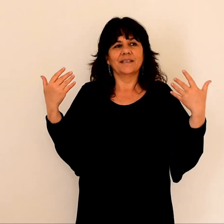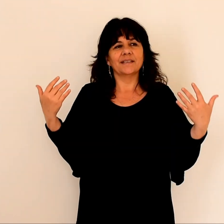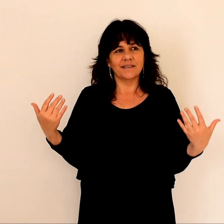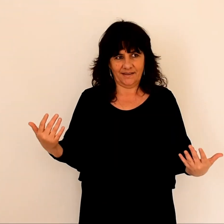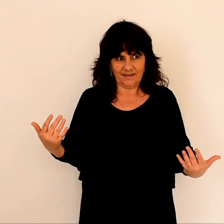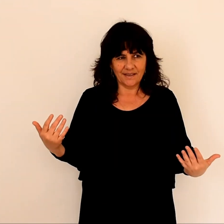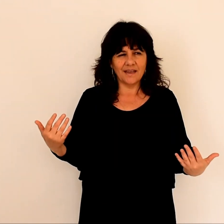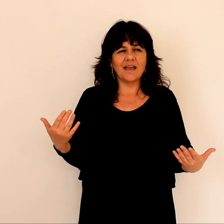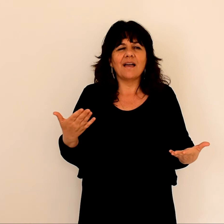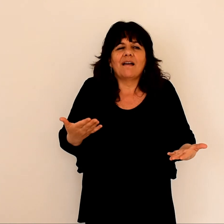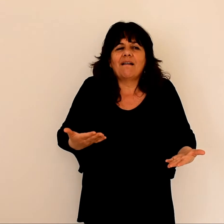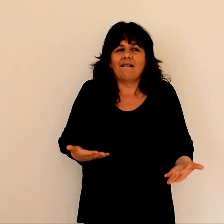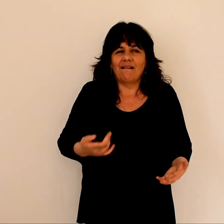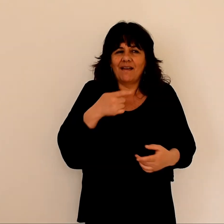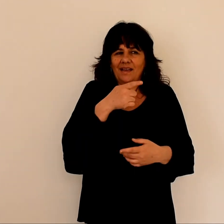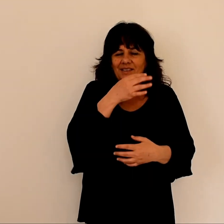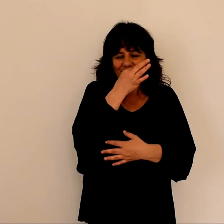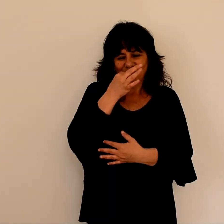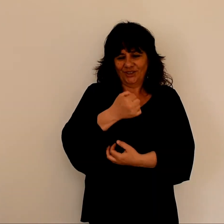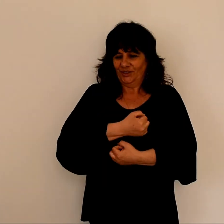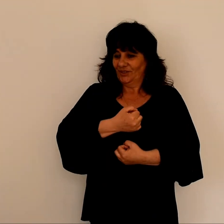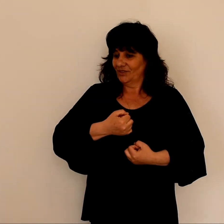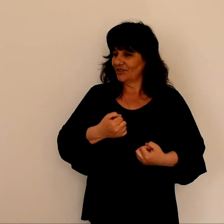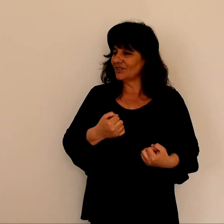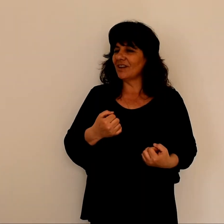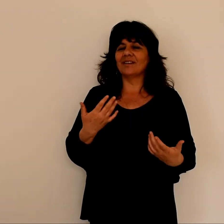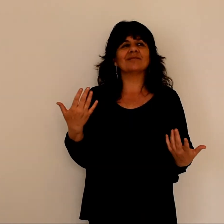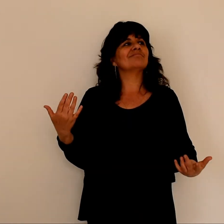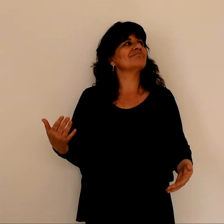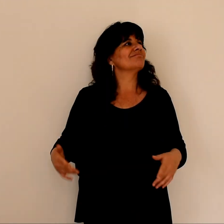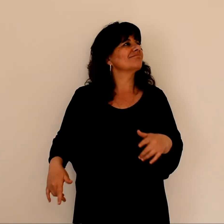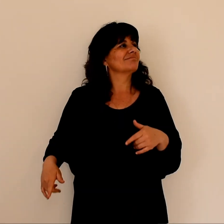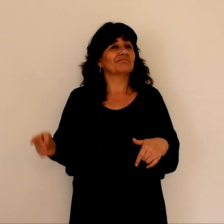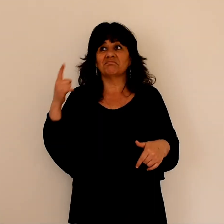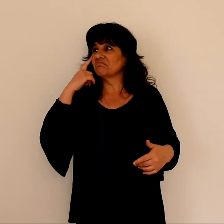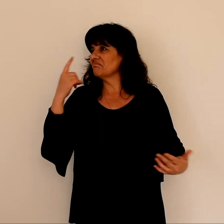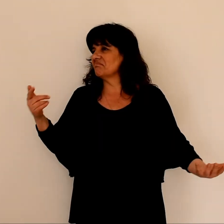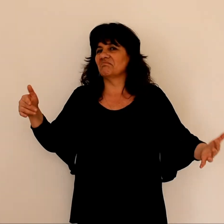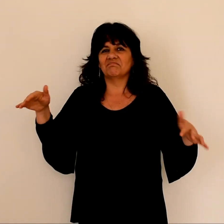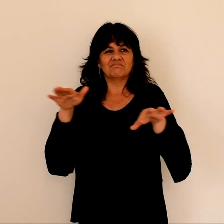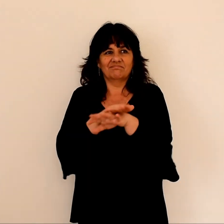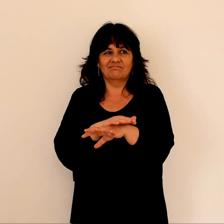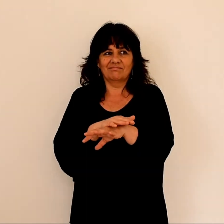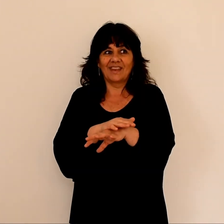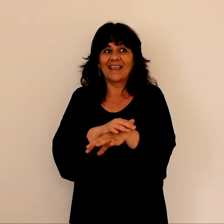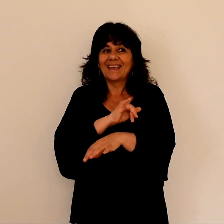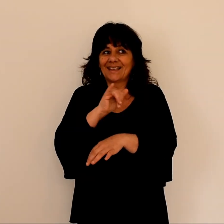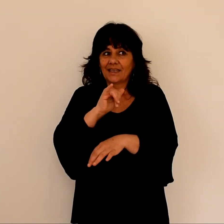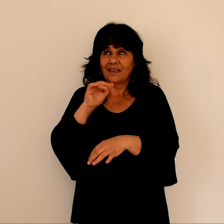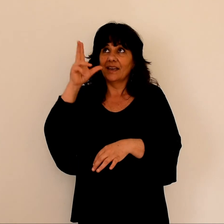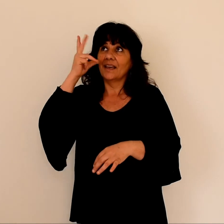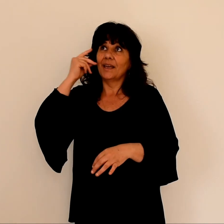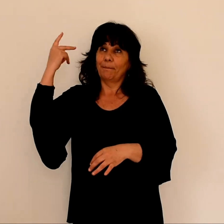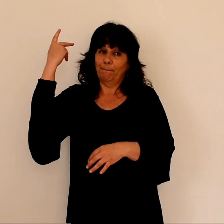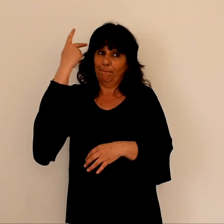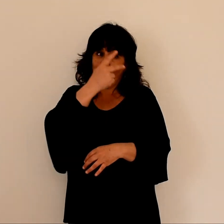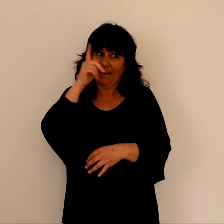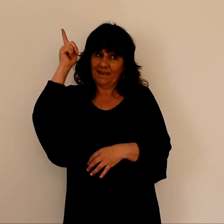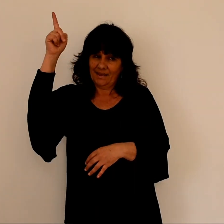Ainsi ton jeûne ne sera pas connu des hommes mais seulement de ton Père qui est présent au plus